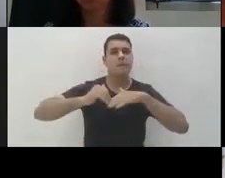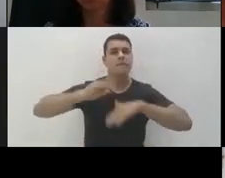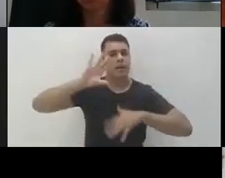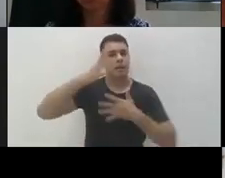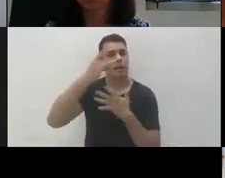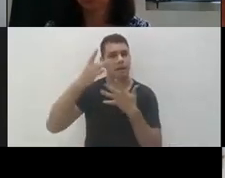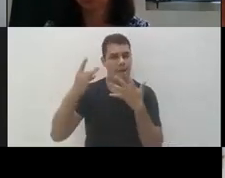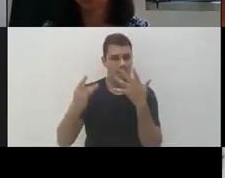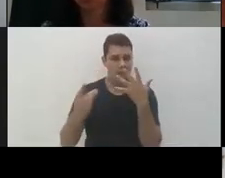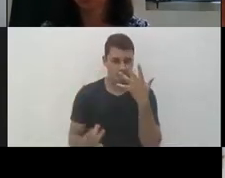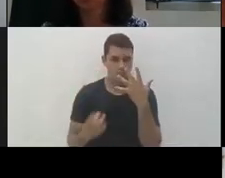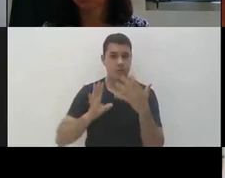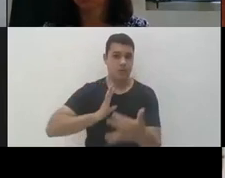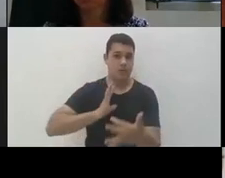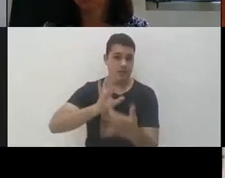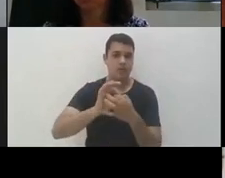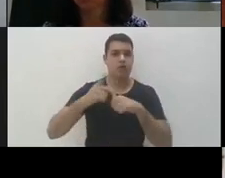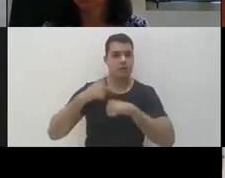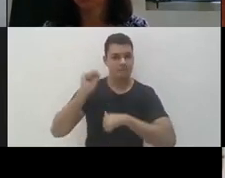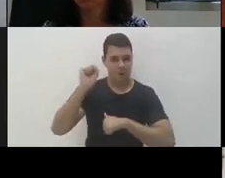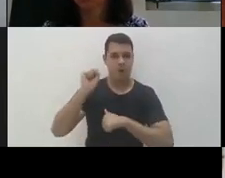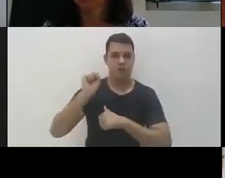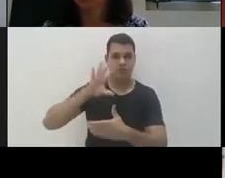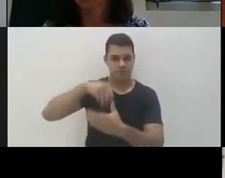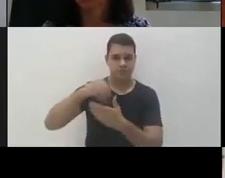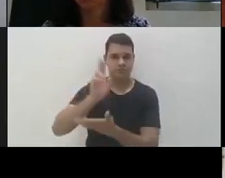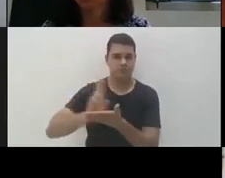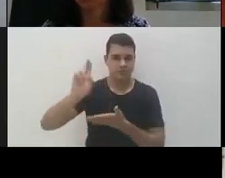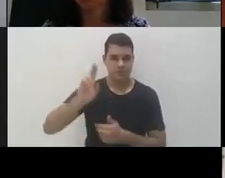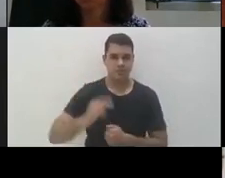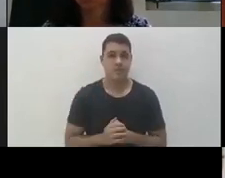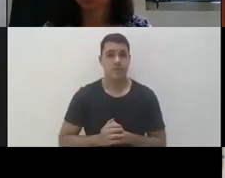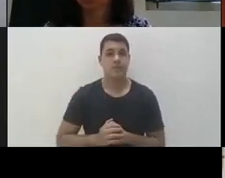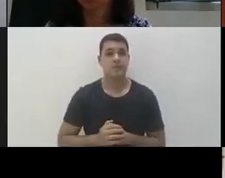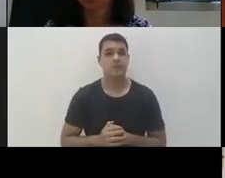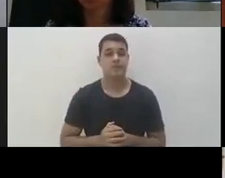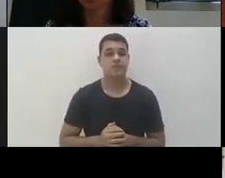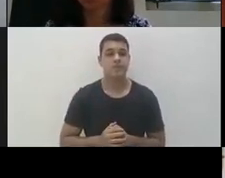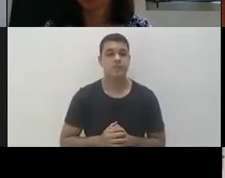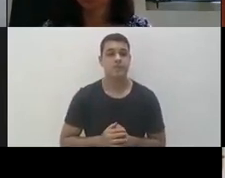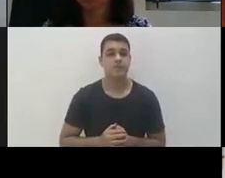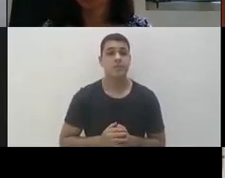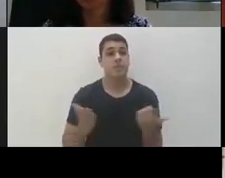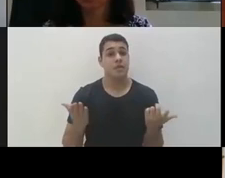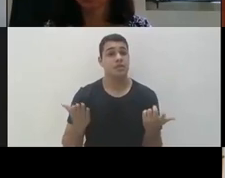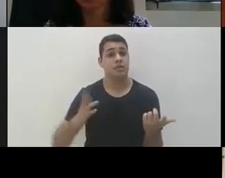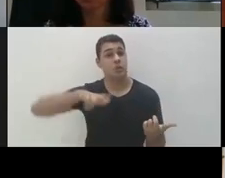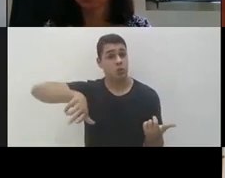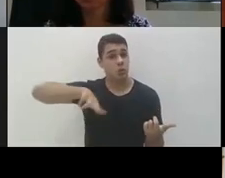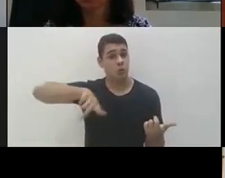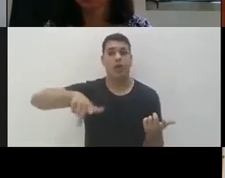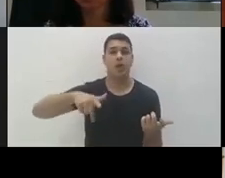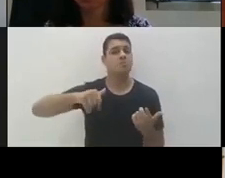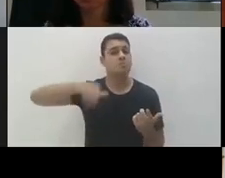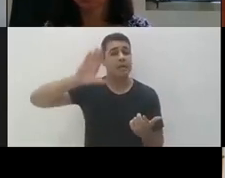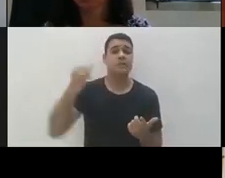superior, na pós-graduação e publicado e validado cientificamente, mas nada supera a interação com